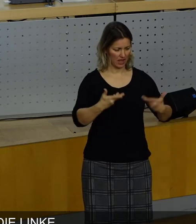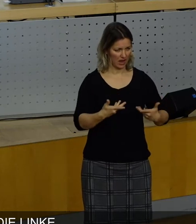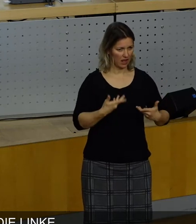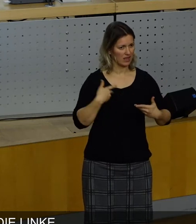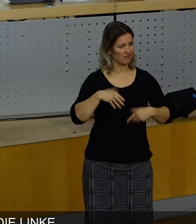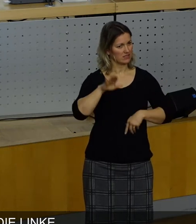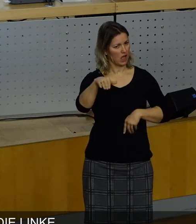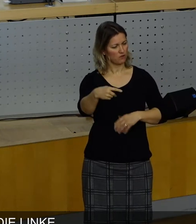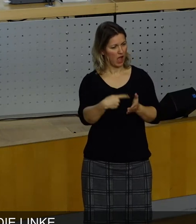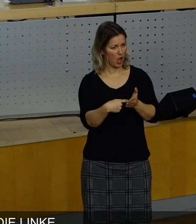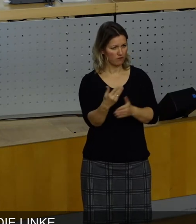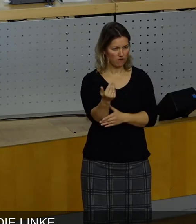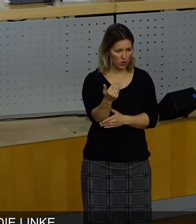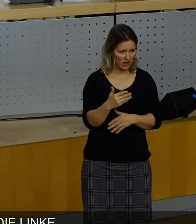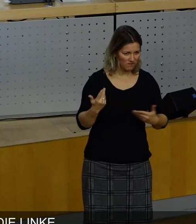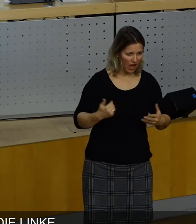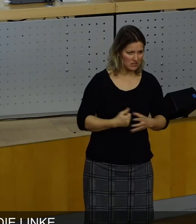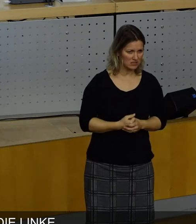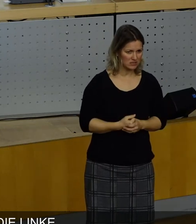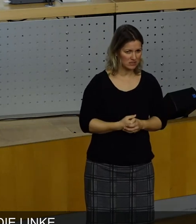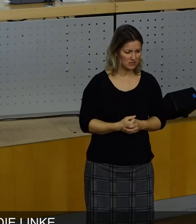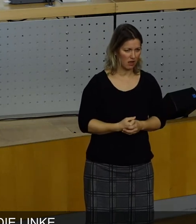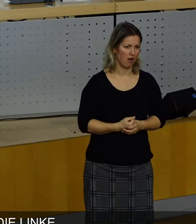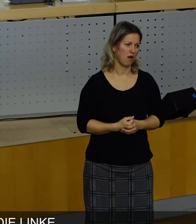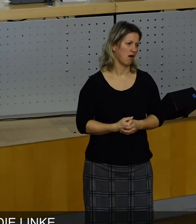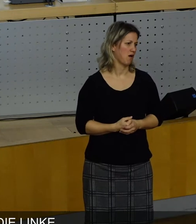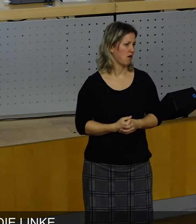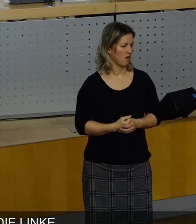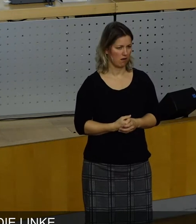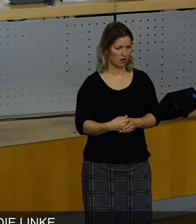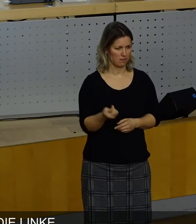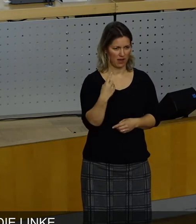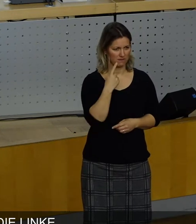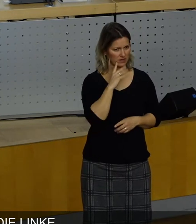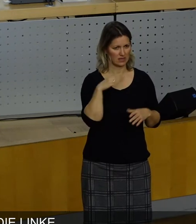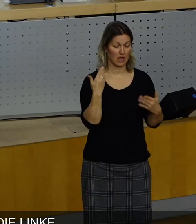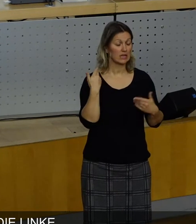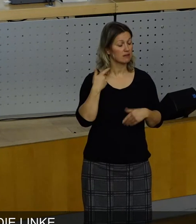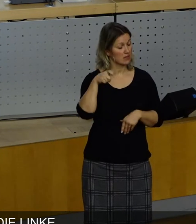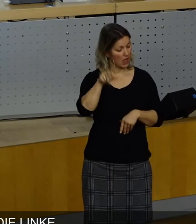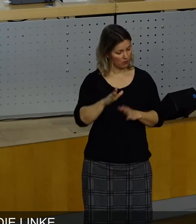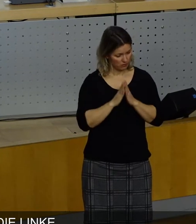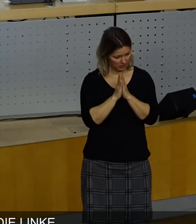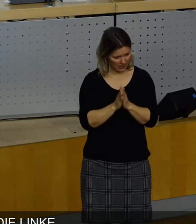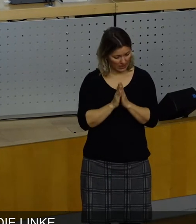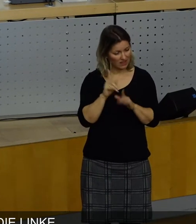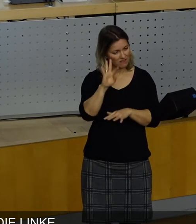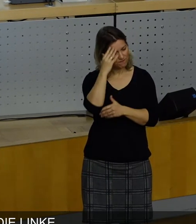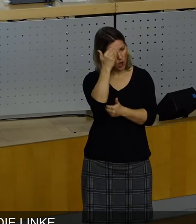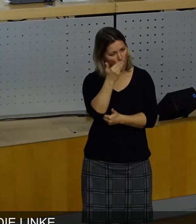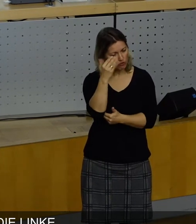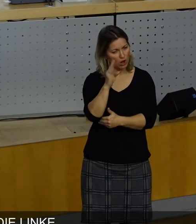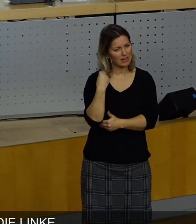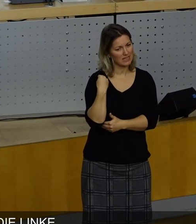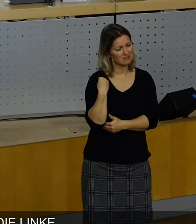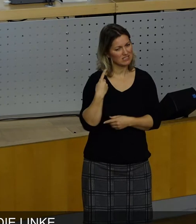aufgefordert und haben uns gebeten, sie wurden gebeten, ihre Vorstellungen mitzuteilen.